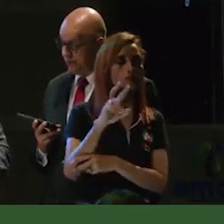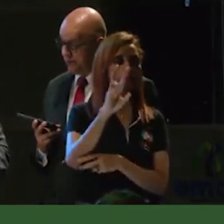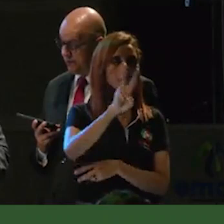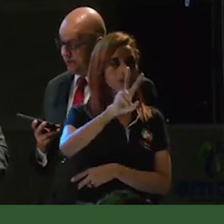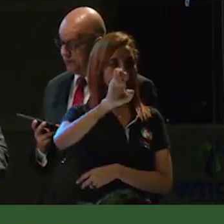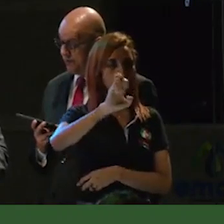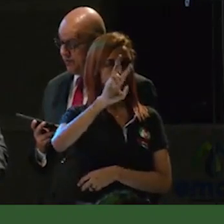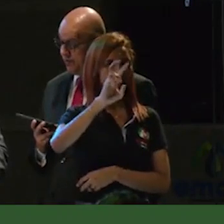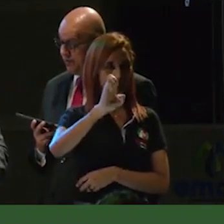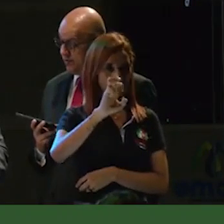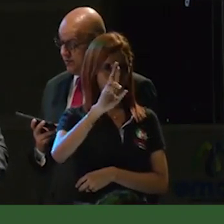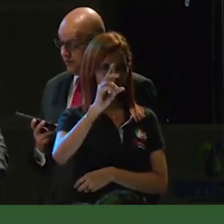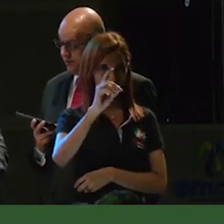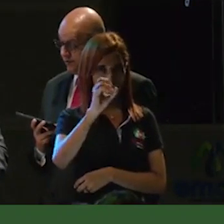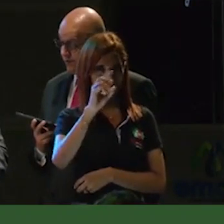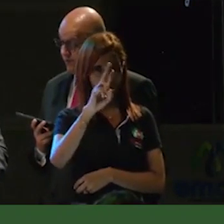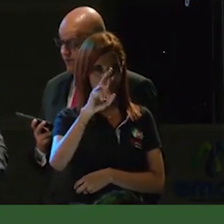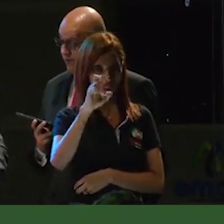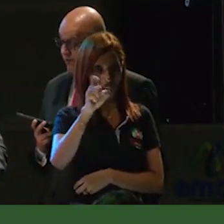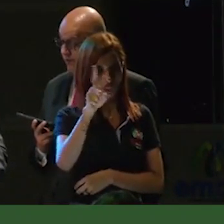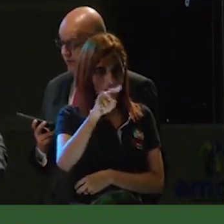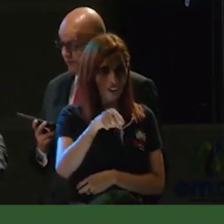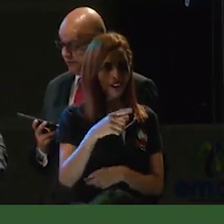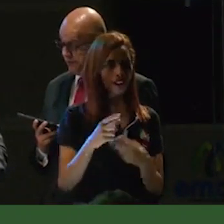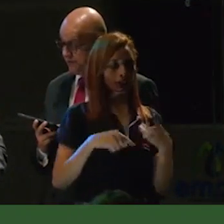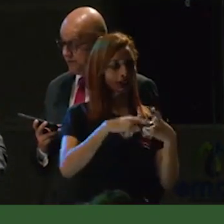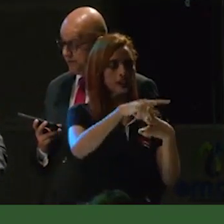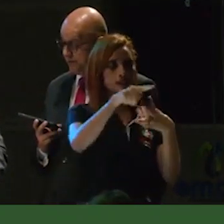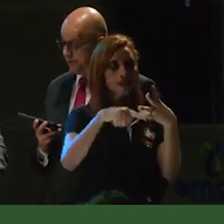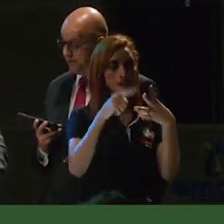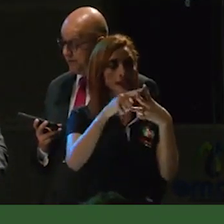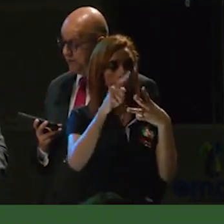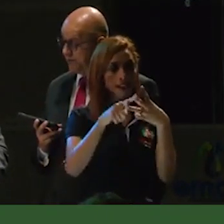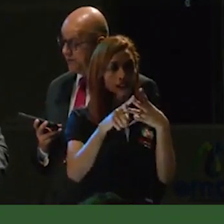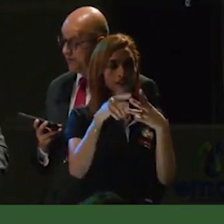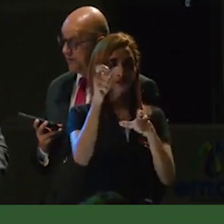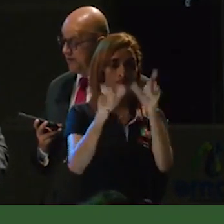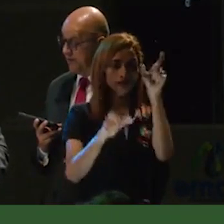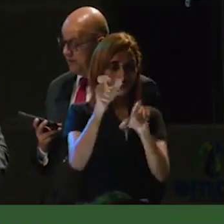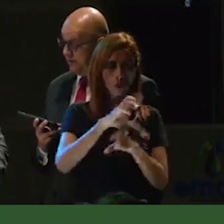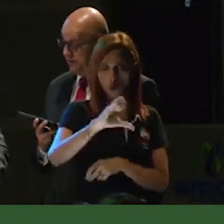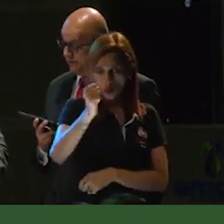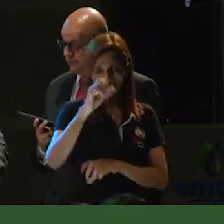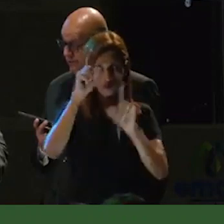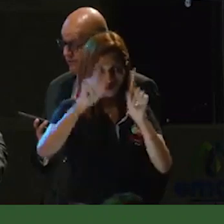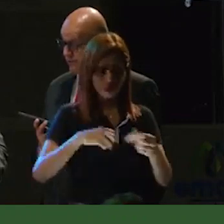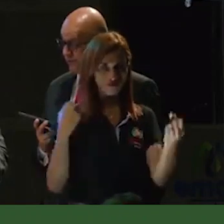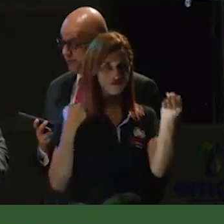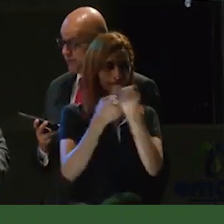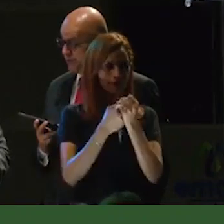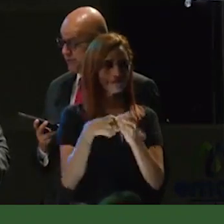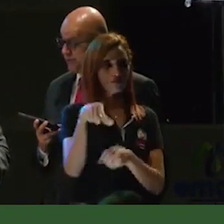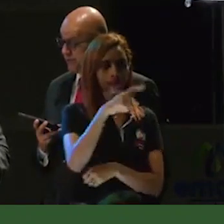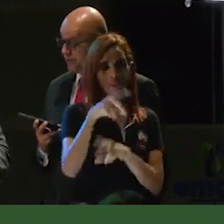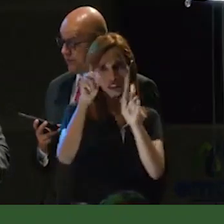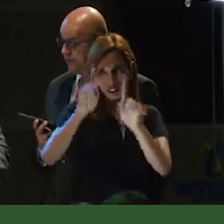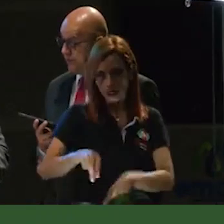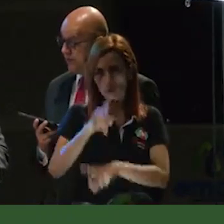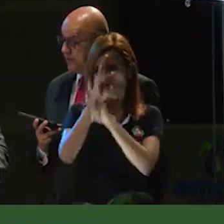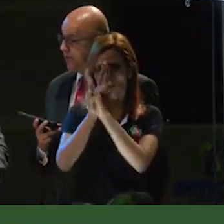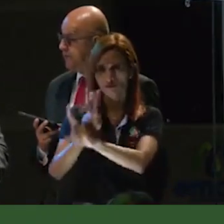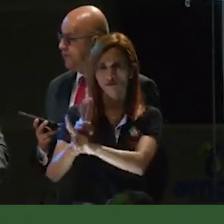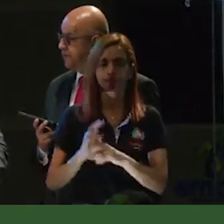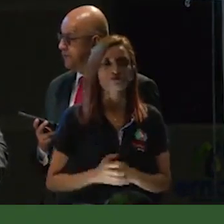Eduardo Soler, James Camargo, Ever Aguirre y el doctor Albeiro Castillo, entre otros, igualmente un reconocimiento para ellos.